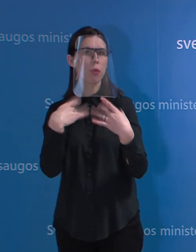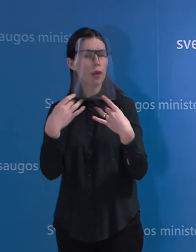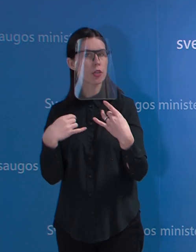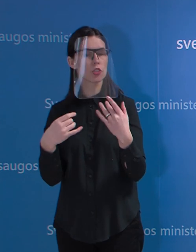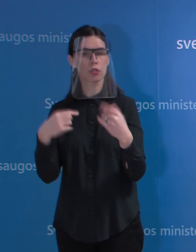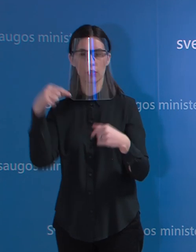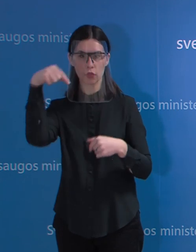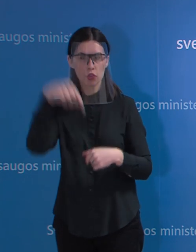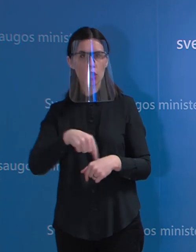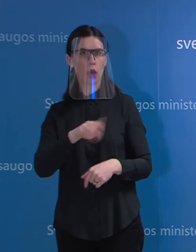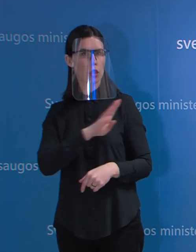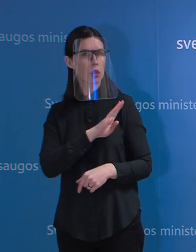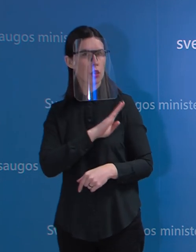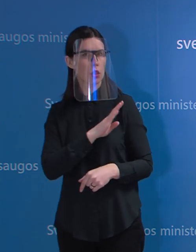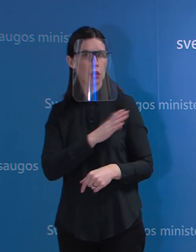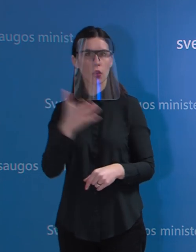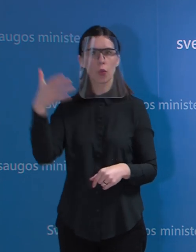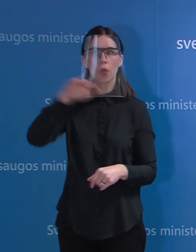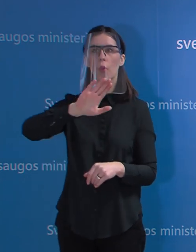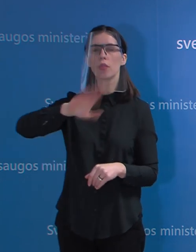daugiau mirčių nei kaimininėse šalise.